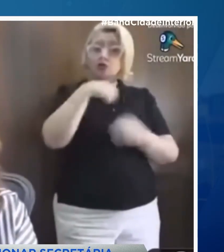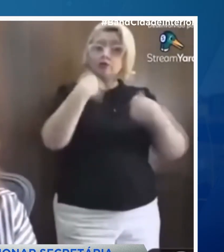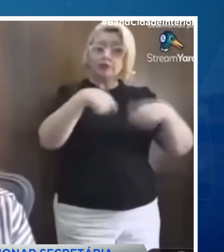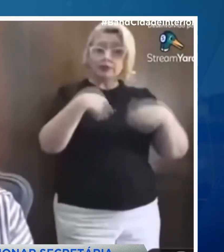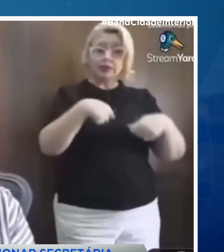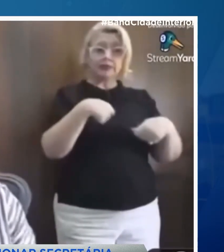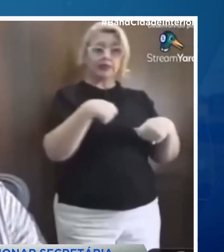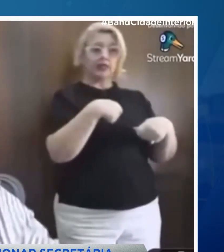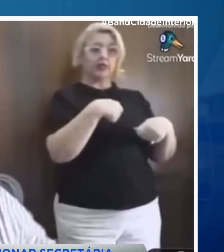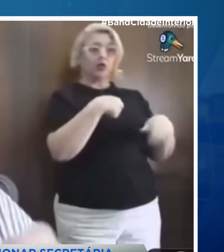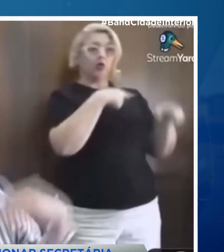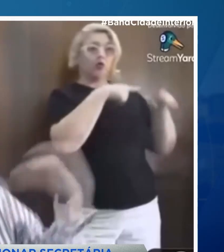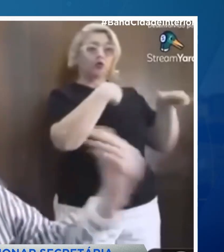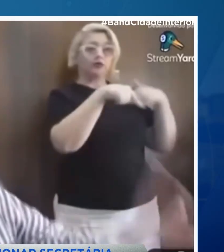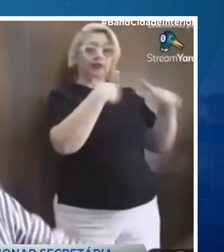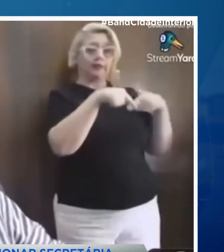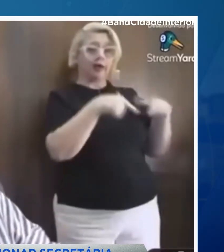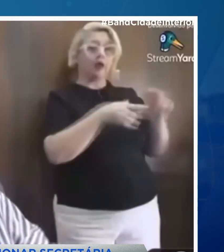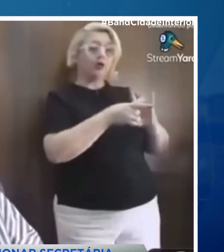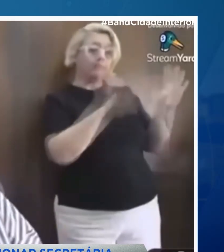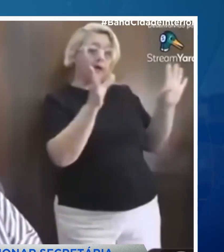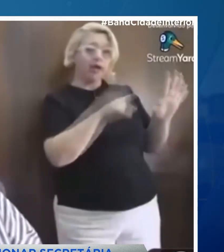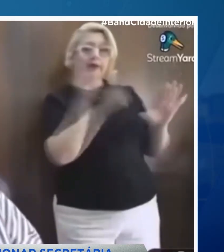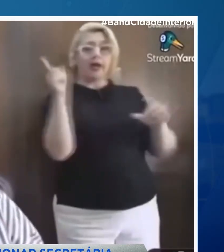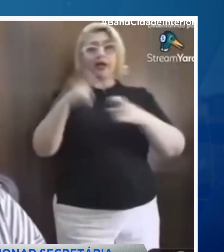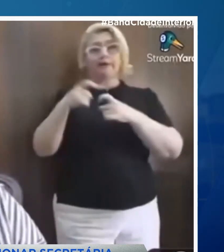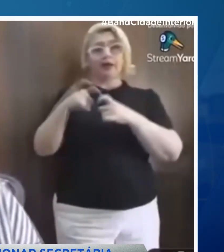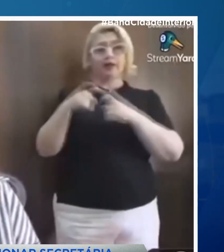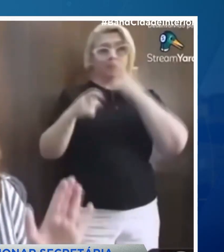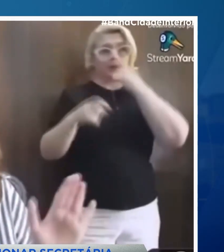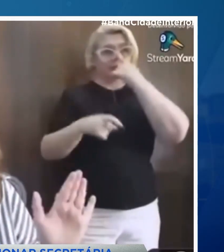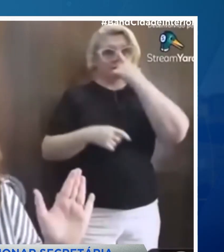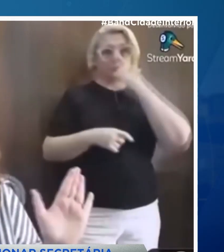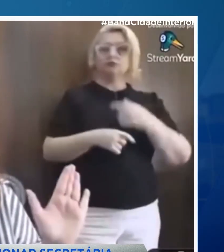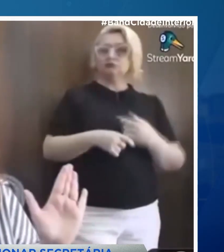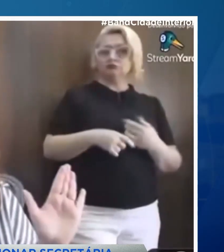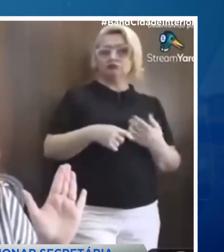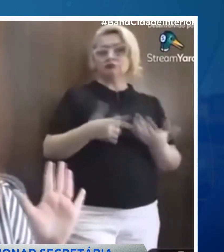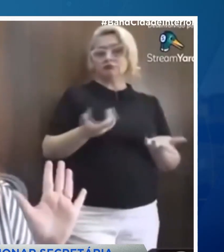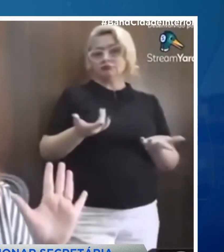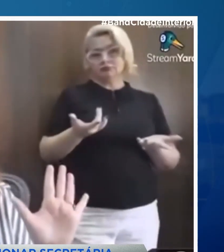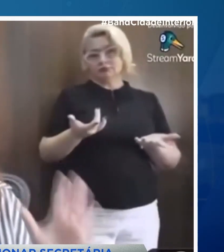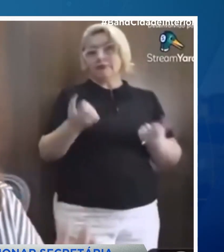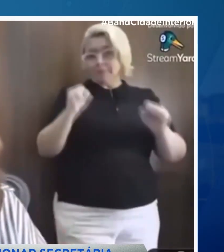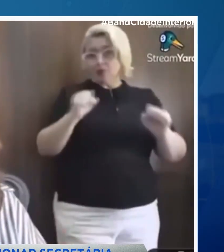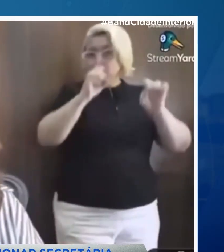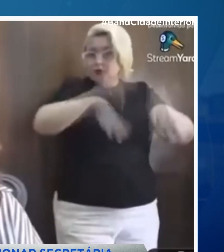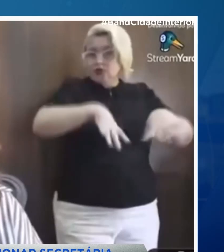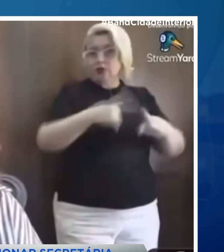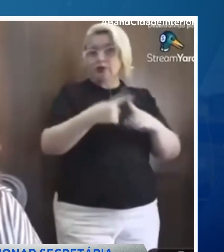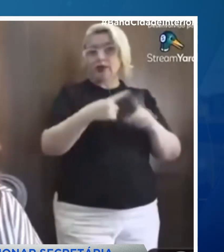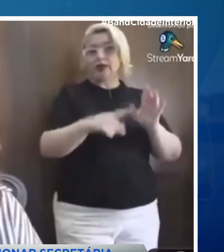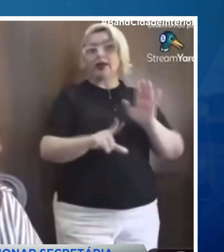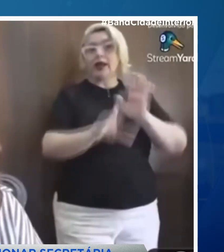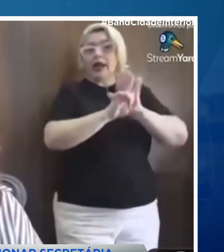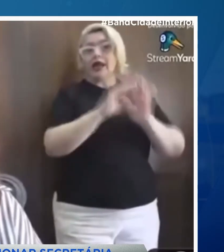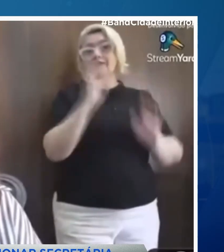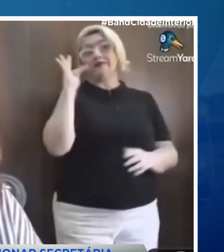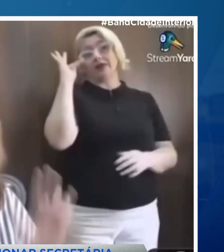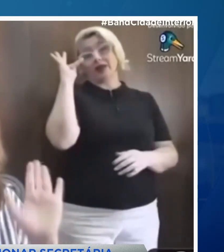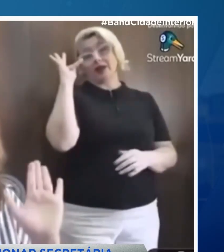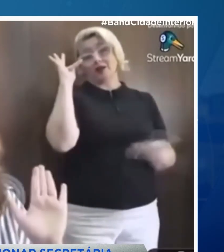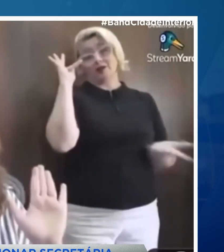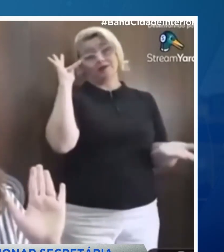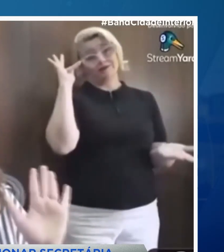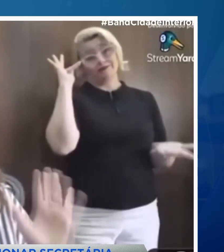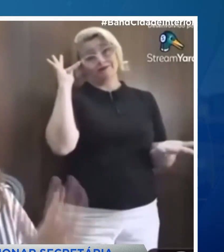perseguição aos profissionais da educação e reforça que as ações adotadas pela gestão têm princípio ao respeito à lei vigente